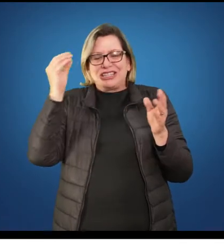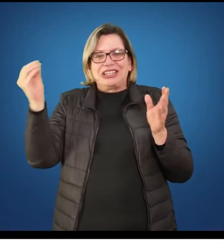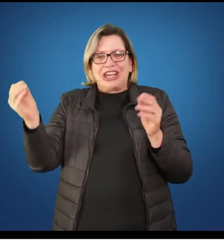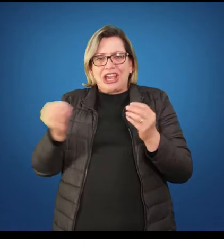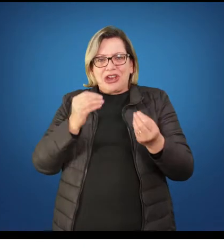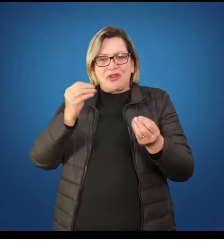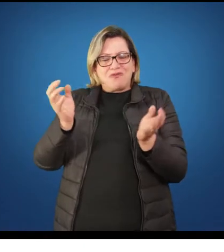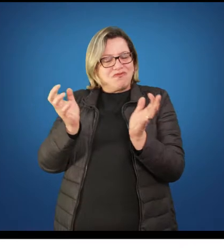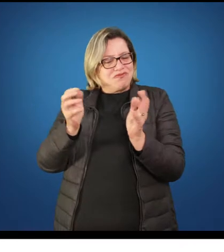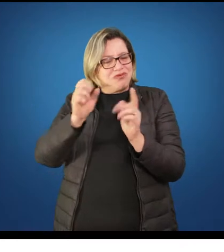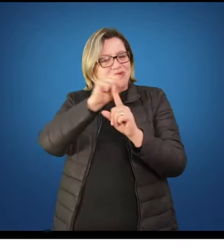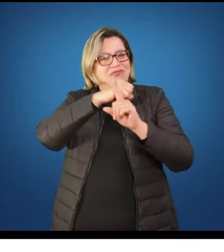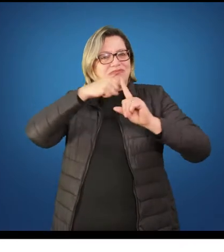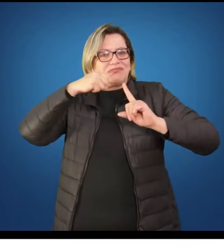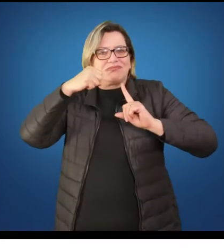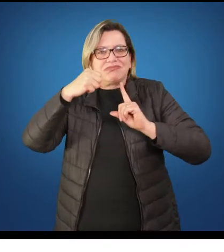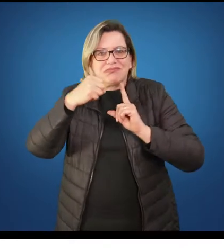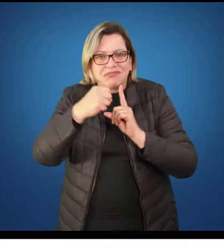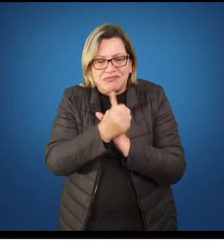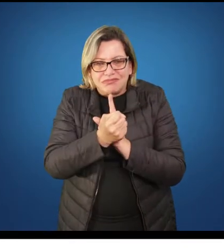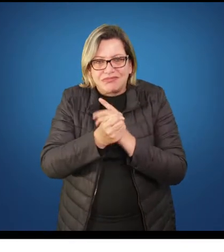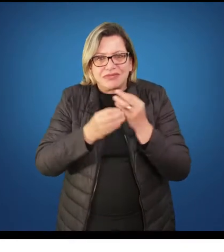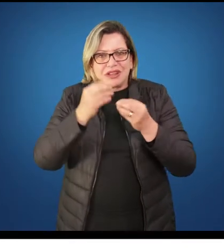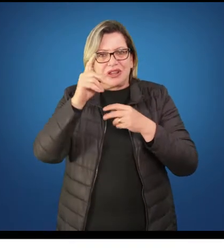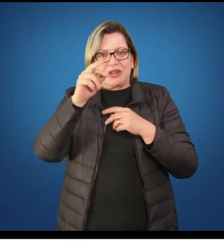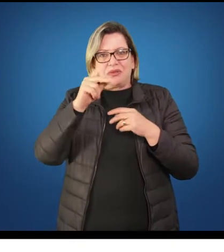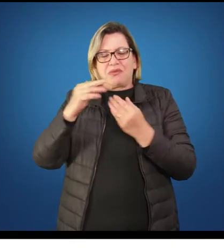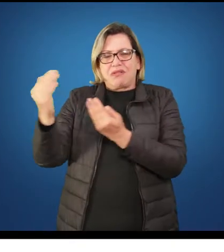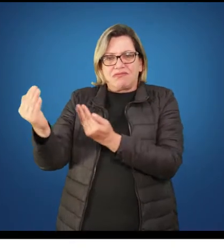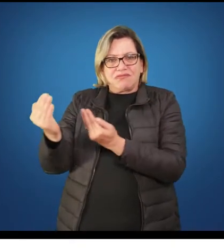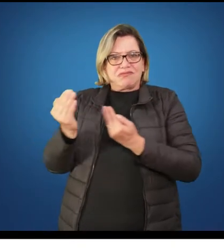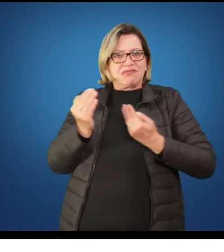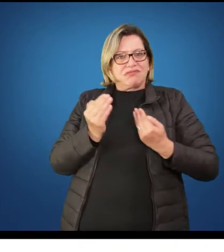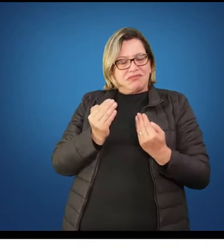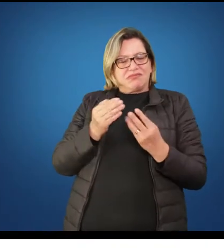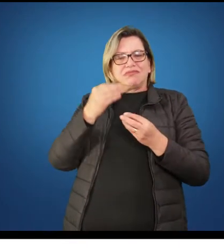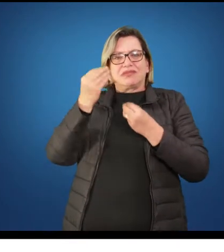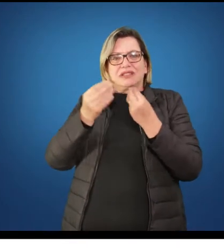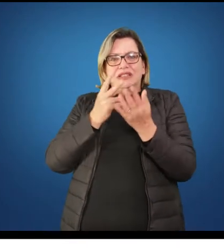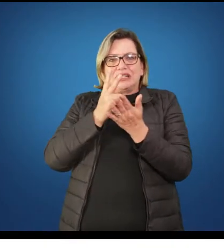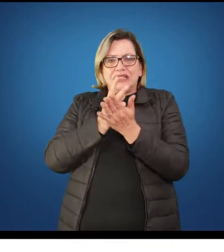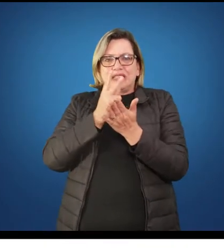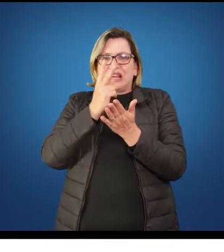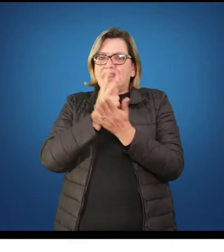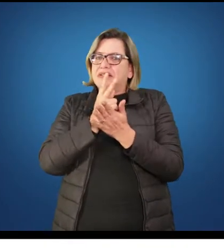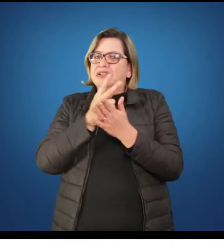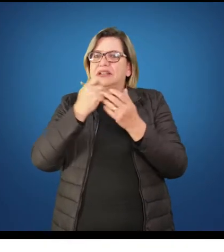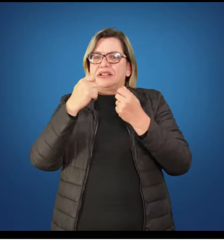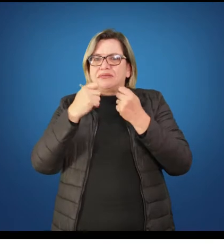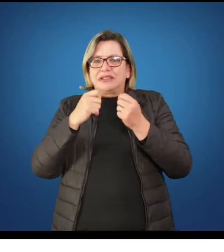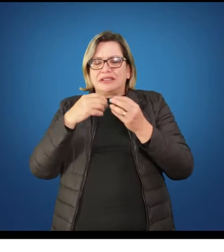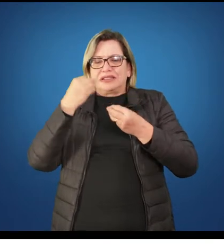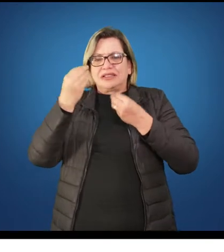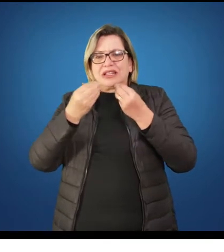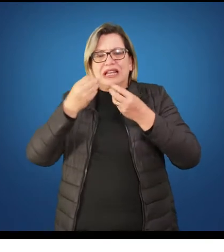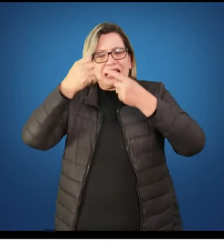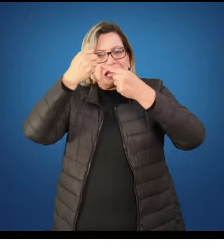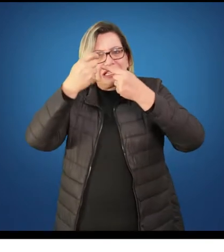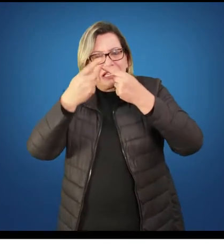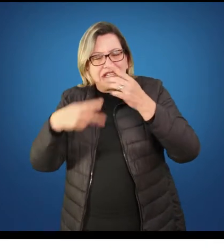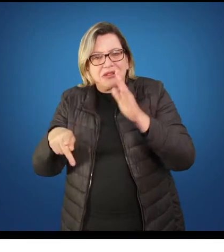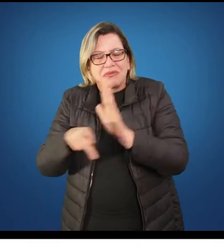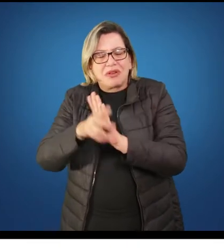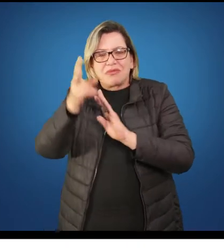categoria, a adolescência, ela vai surgir, na verdade, mais só no século XIX, século XX, quando,